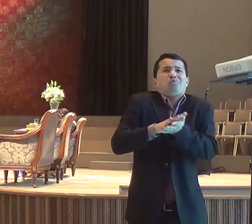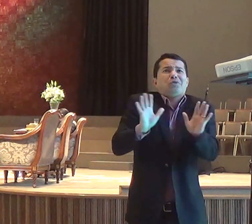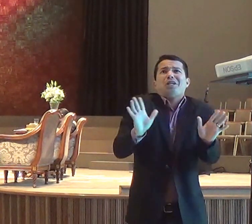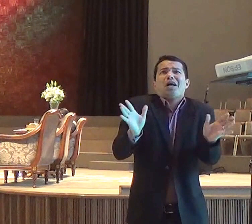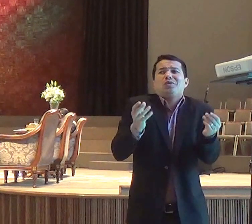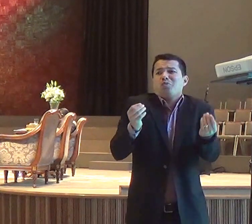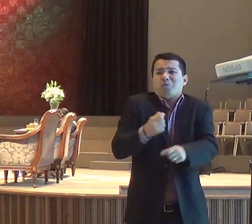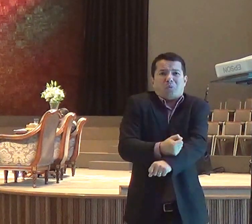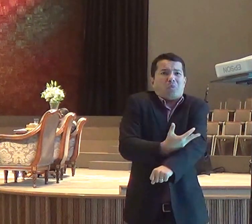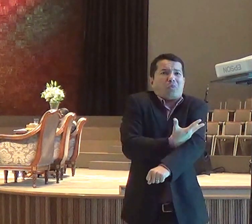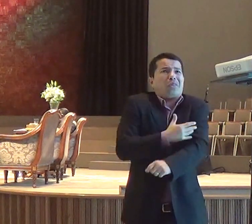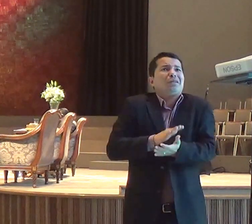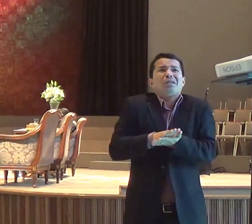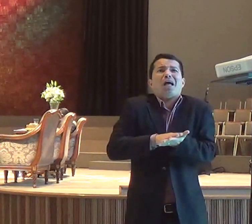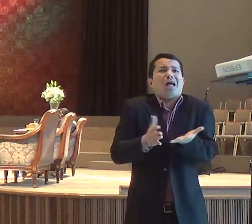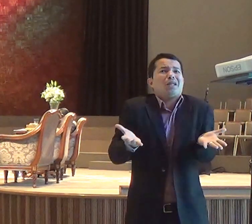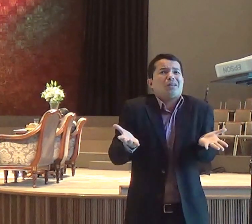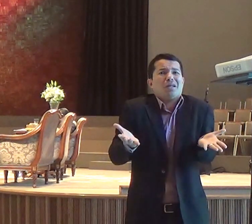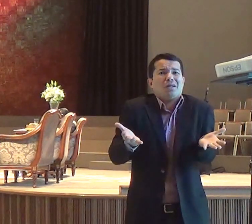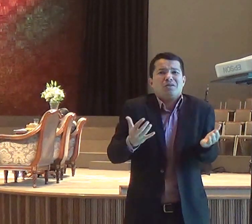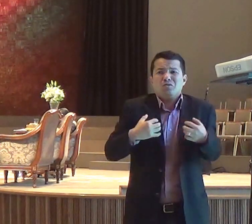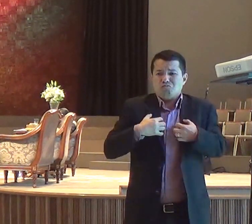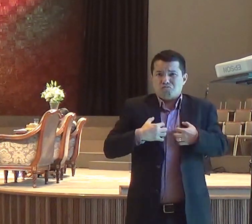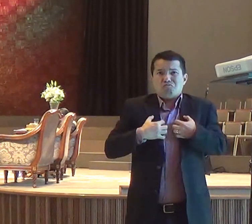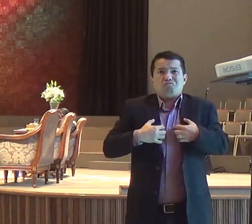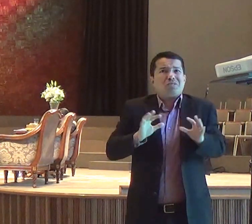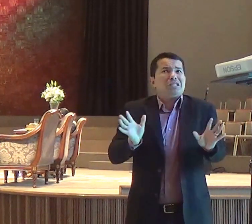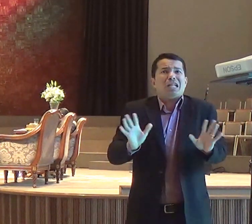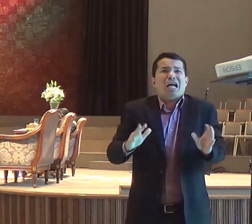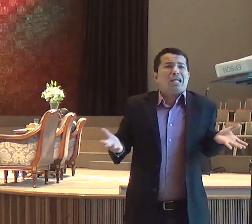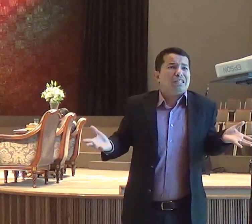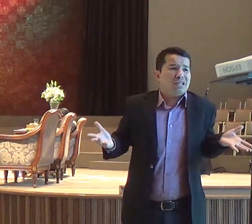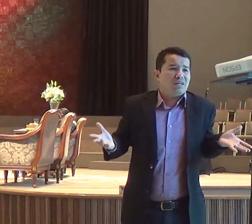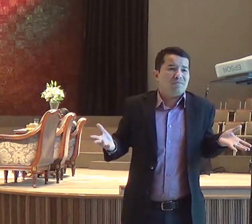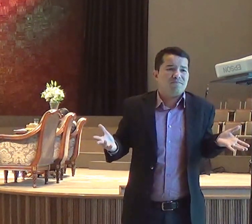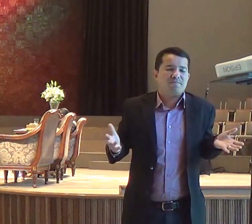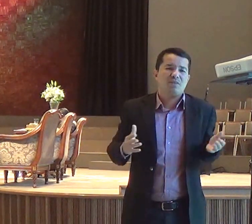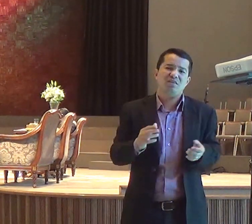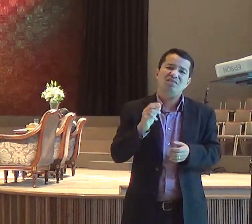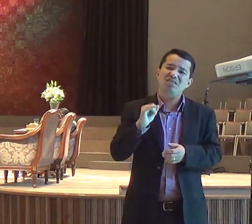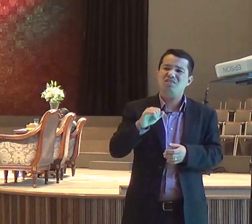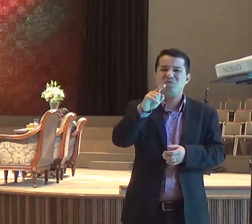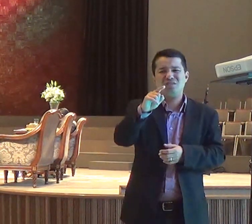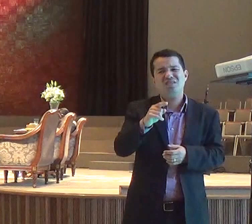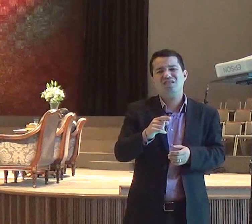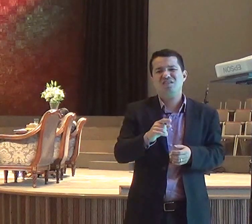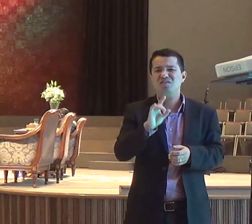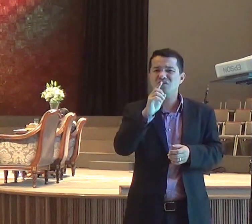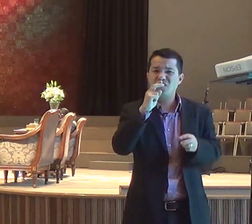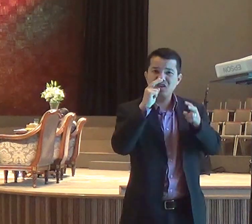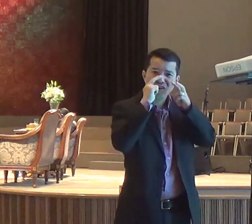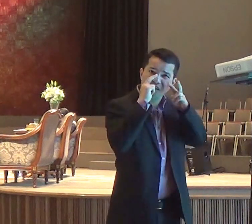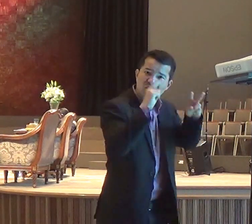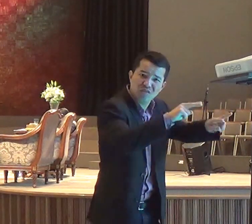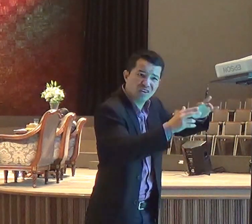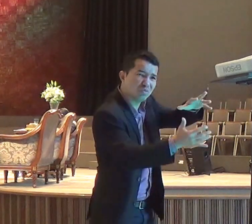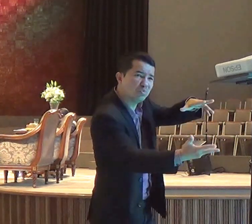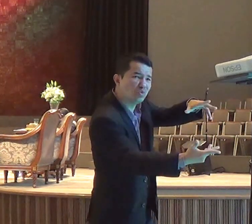Deus não vai falar, nem vai vir fogo do céu querido, a primeira coisa que a gente tem que fazer, é reconstruir o altar na nossa